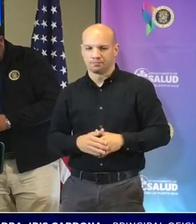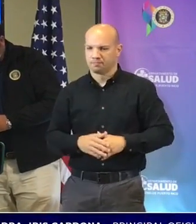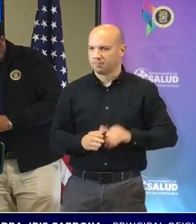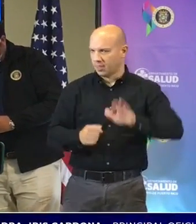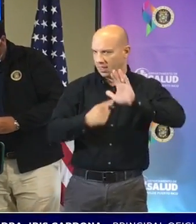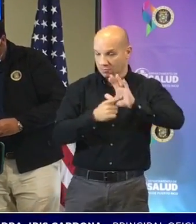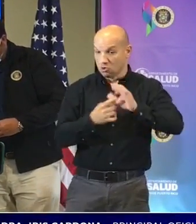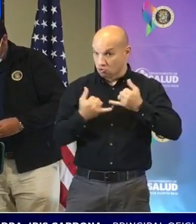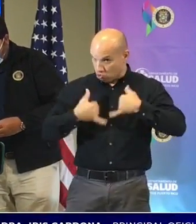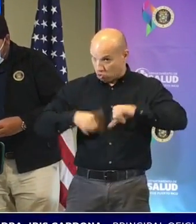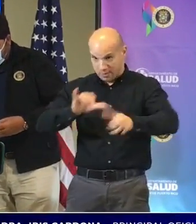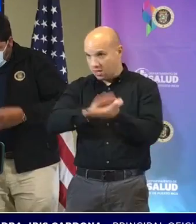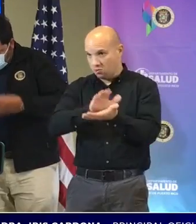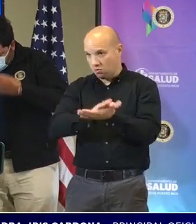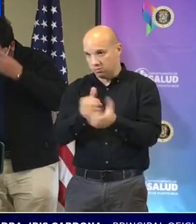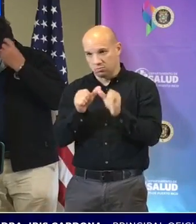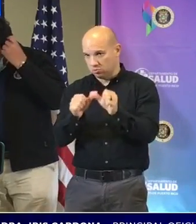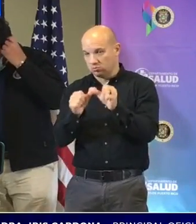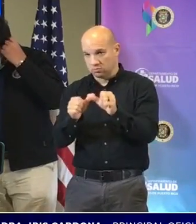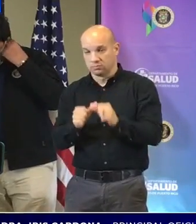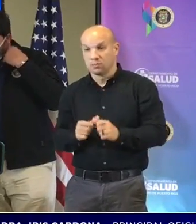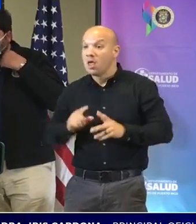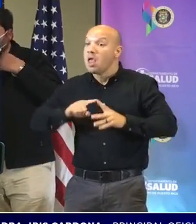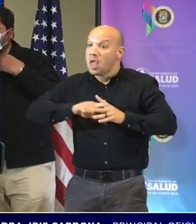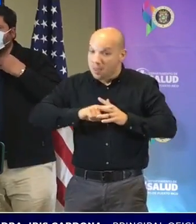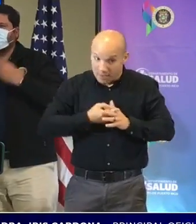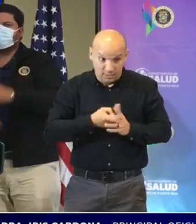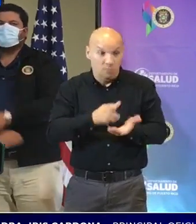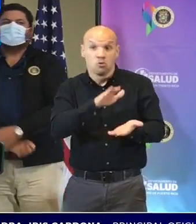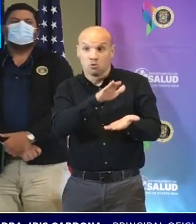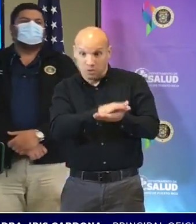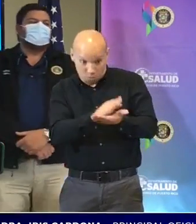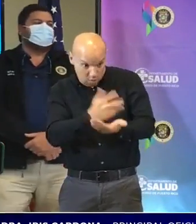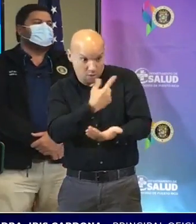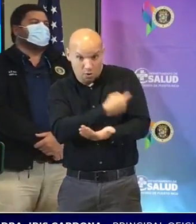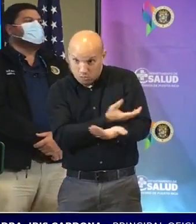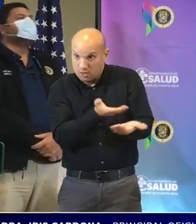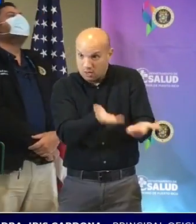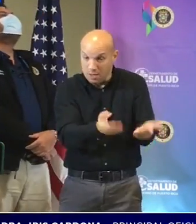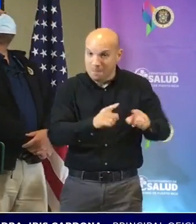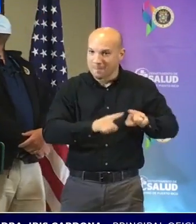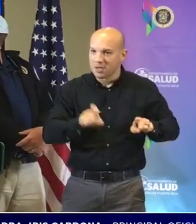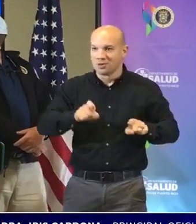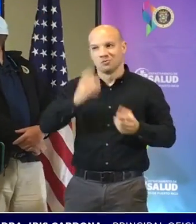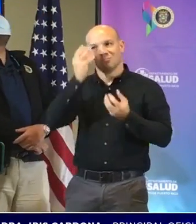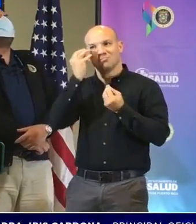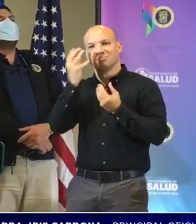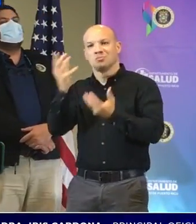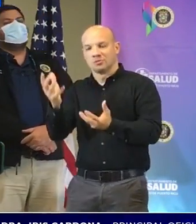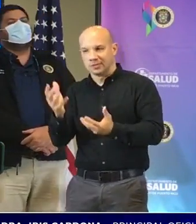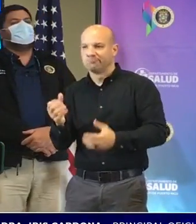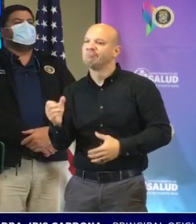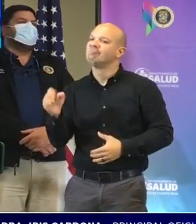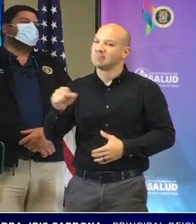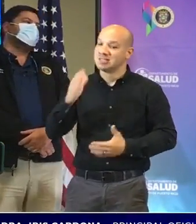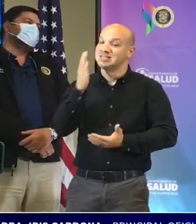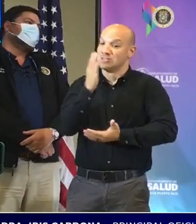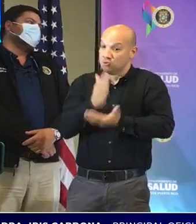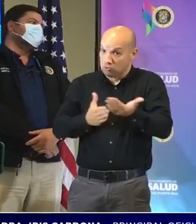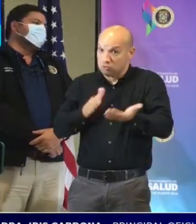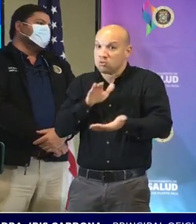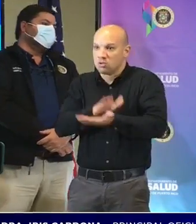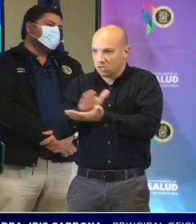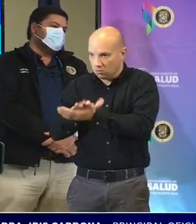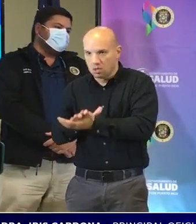y a pesar de que iniciamos estrategias de vacunación en las escuelas ciertamente tengo que decir que sí hubo planteles donde